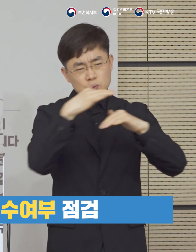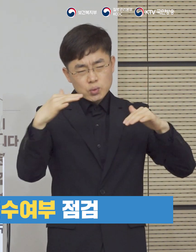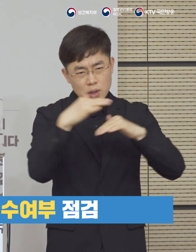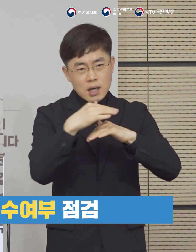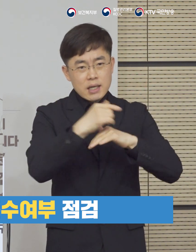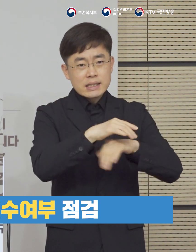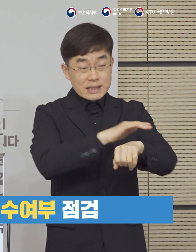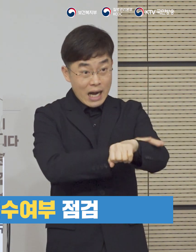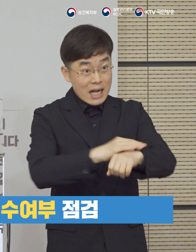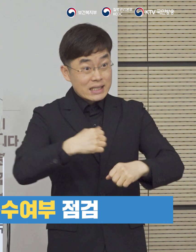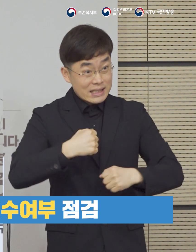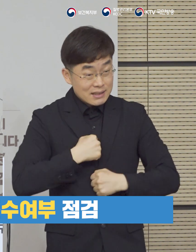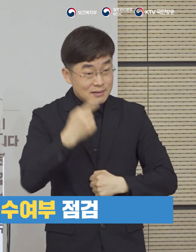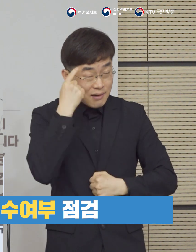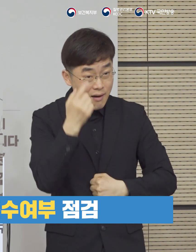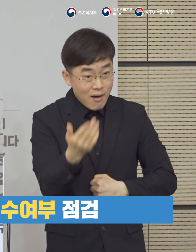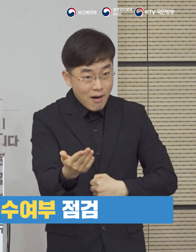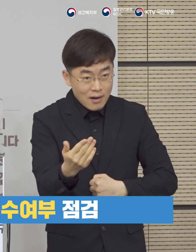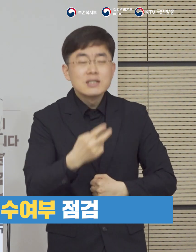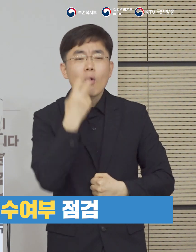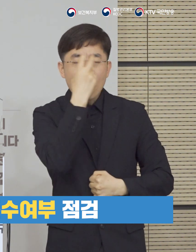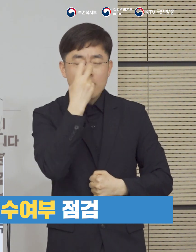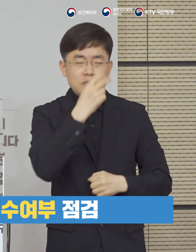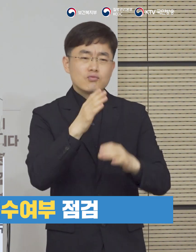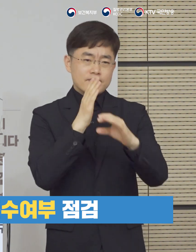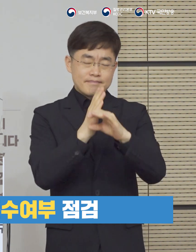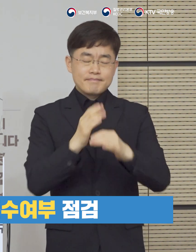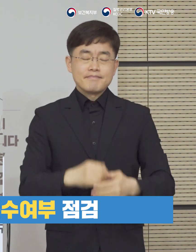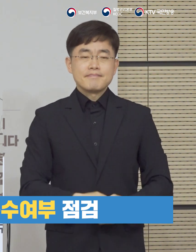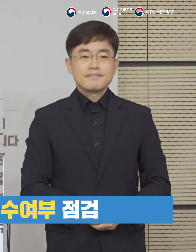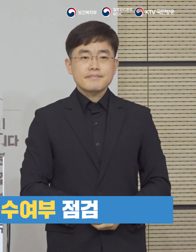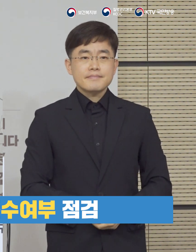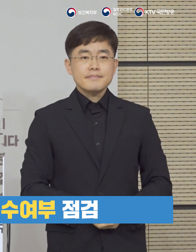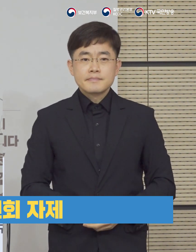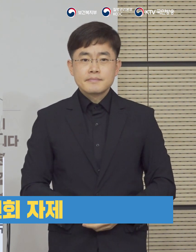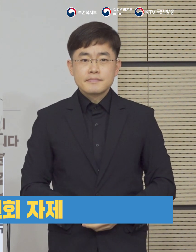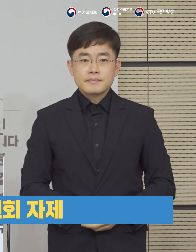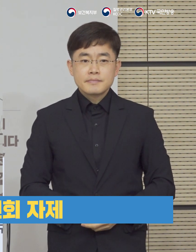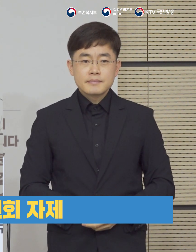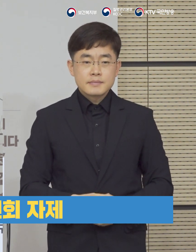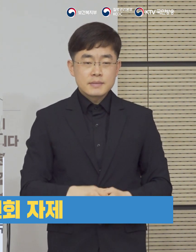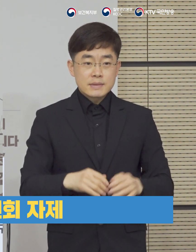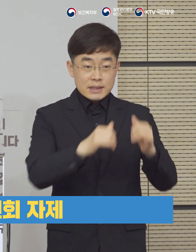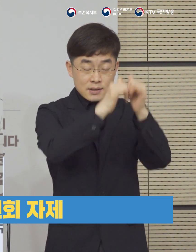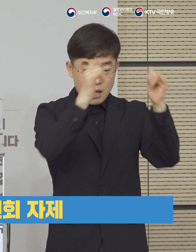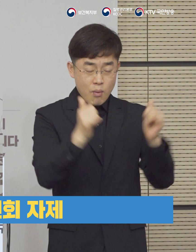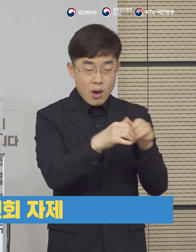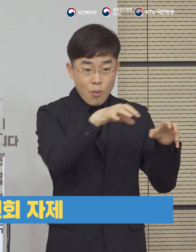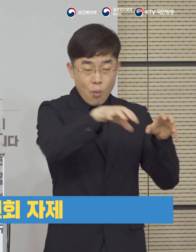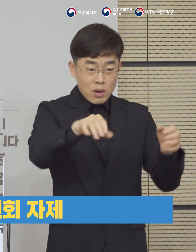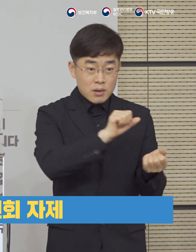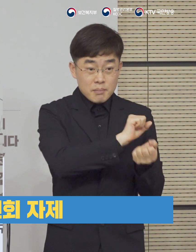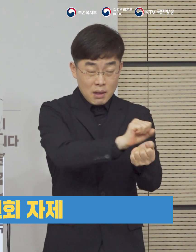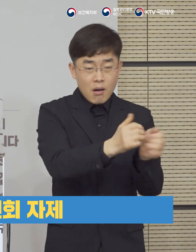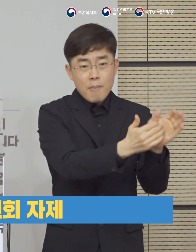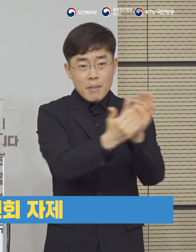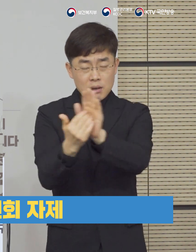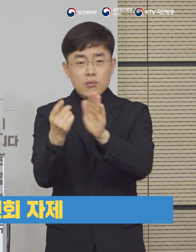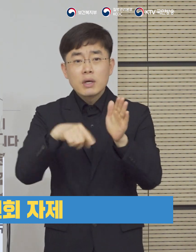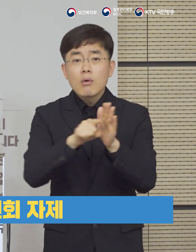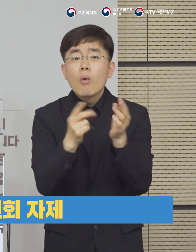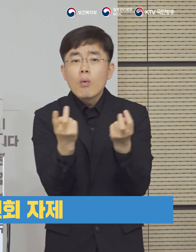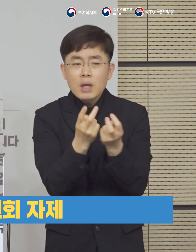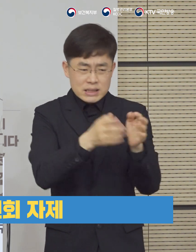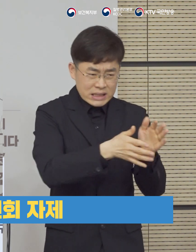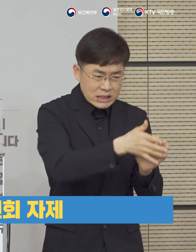준수사항 조치를 제대로 이행하고 있는지를 점검하고 있습니다. 코로나19가 지역사회에 확산되는 것을